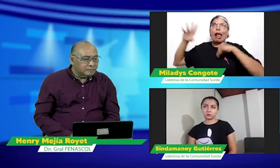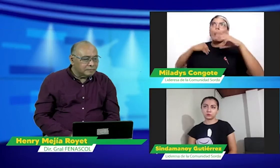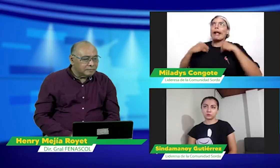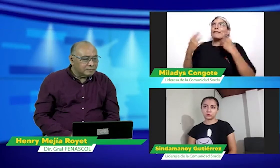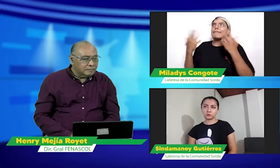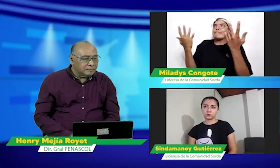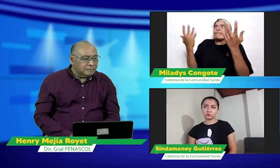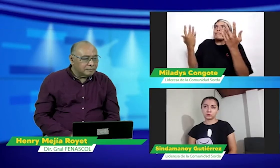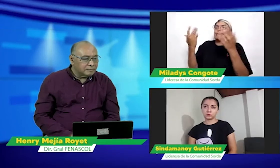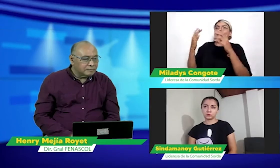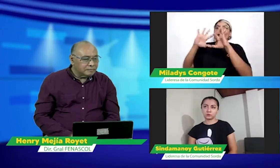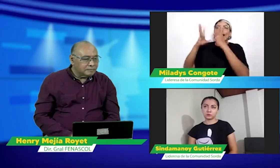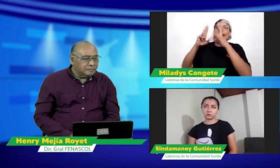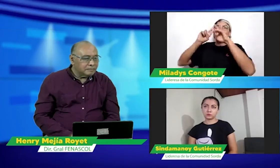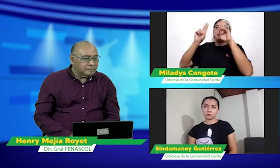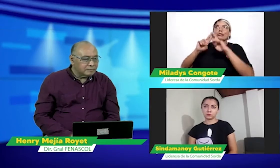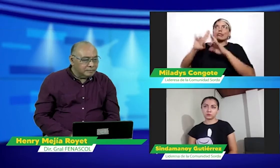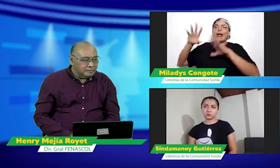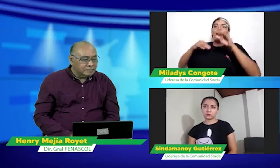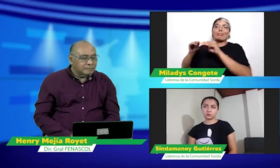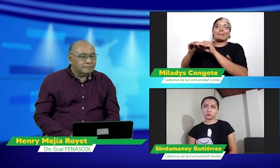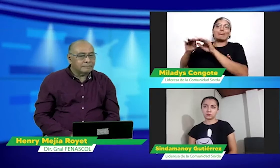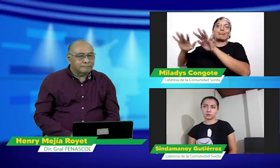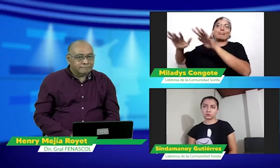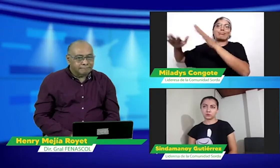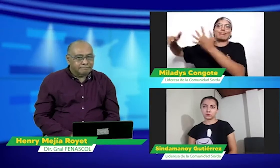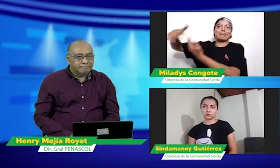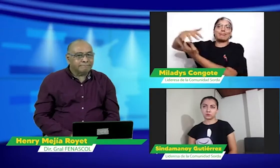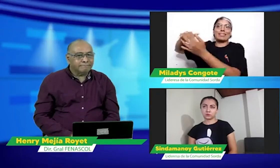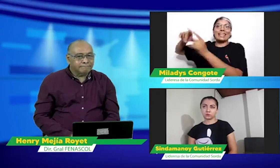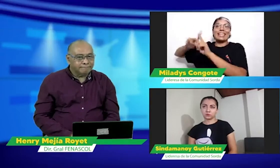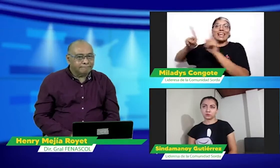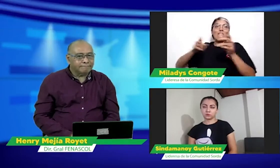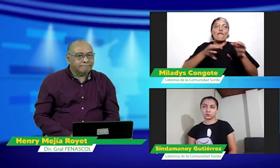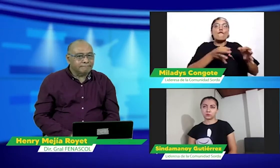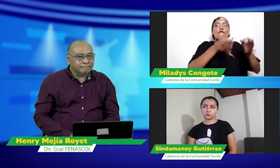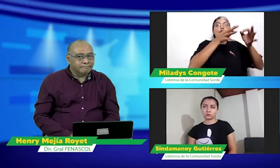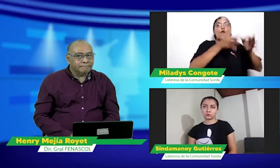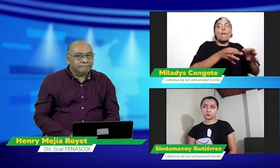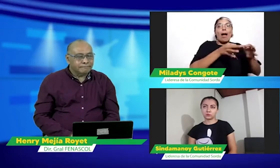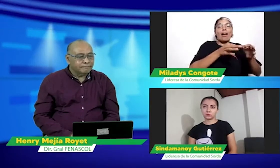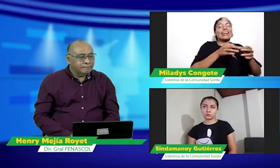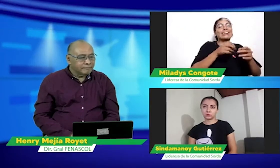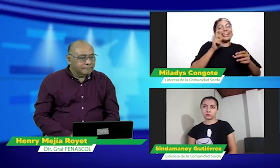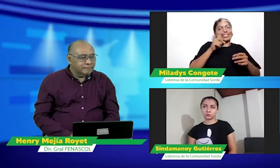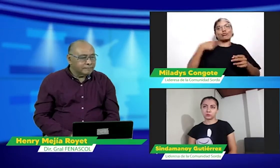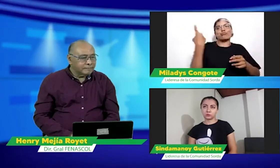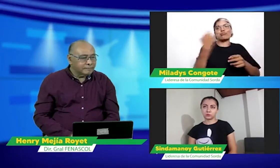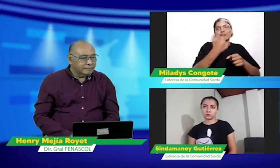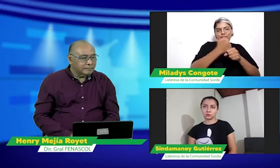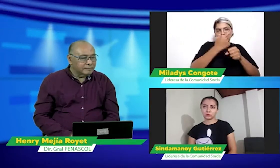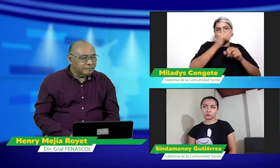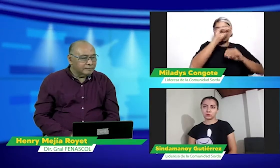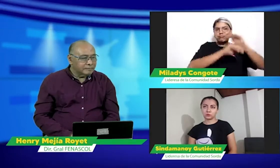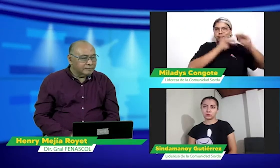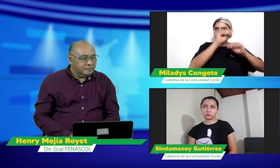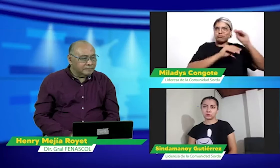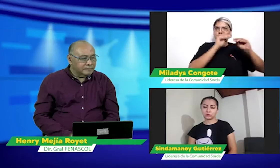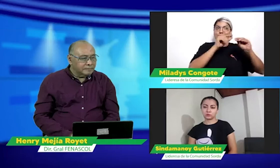hay muchas adaptaciones o combinaciones de otras lenguas de señas pero en la educación formal